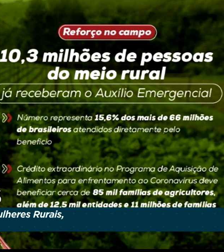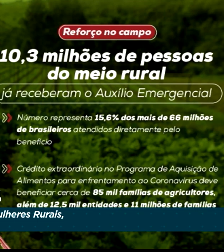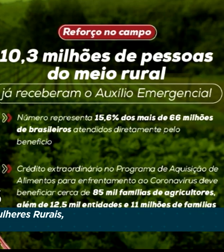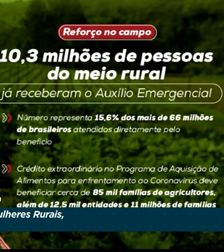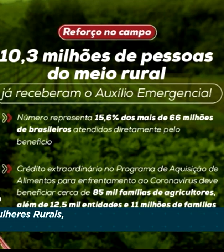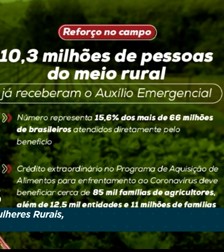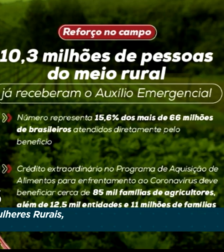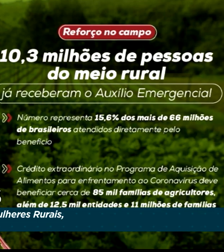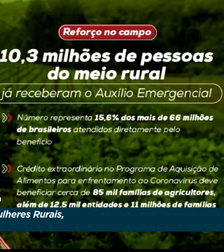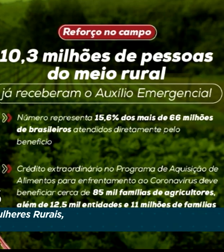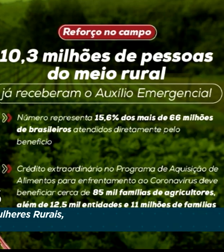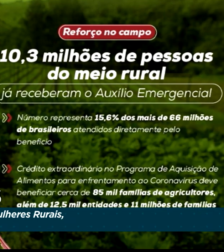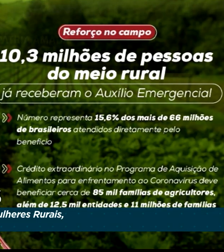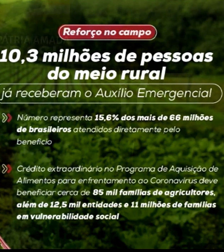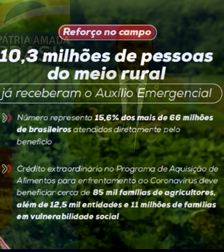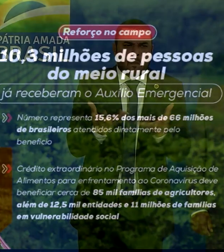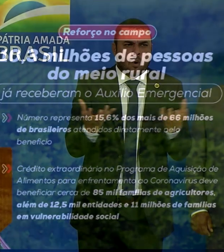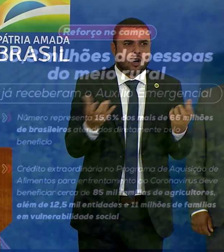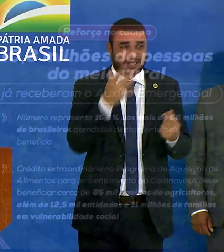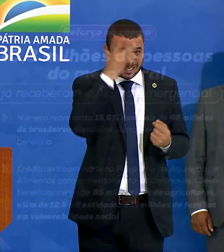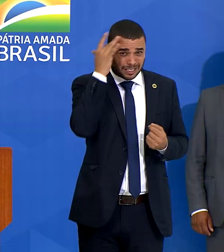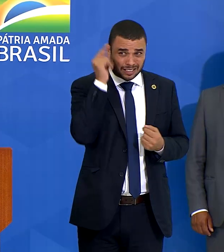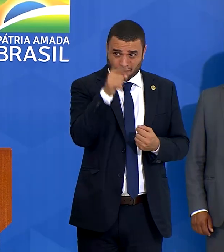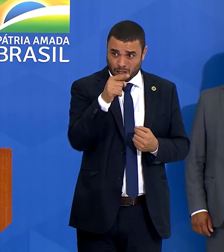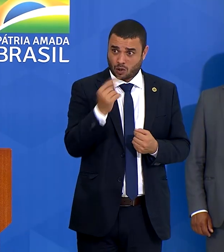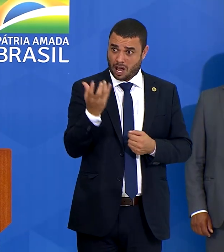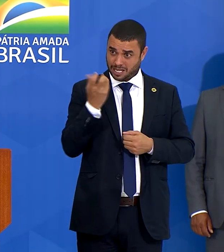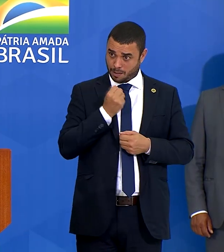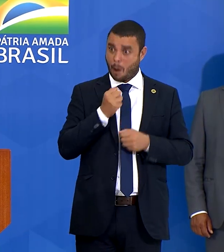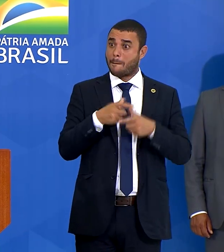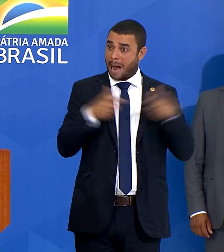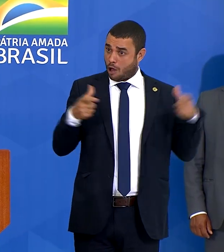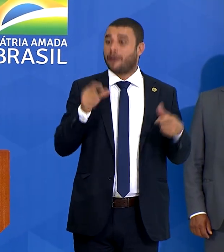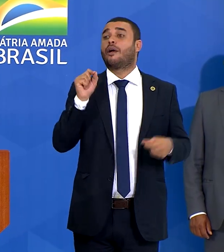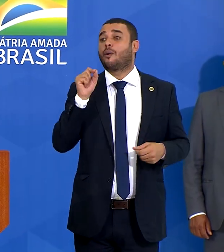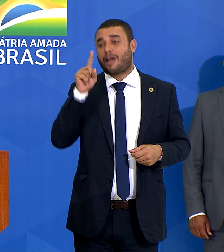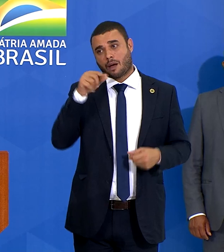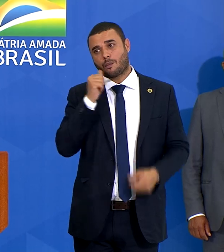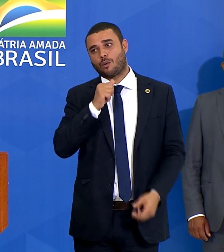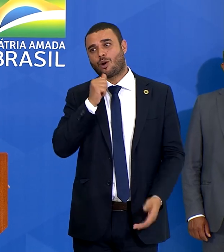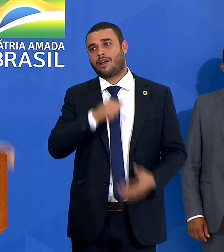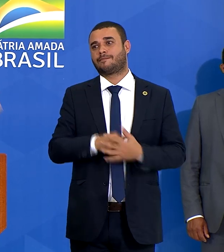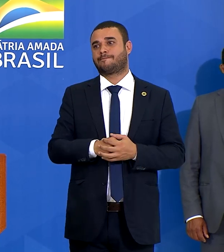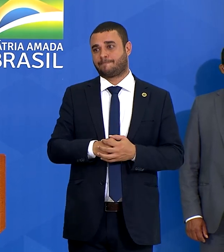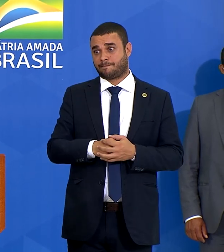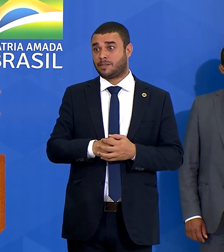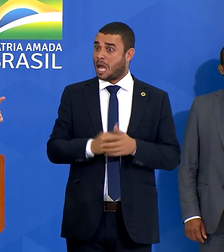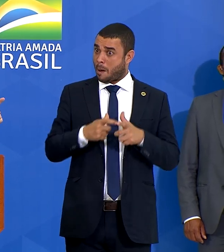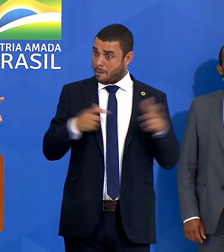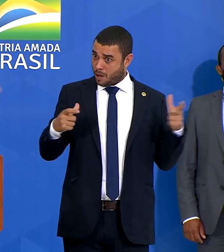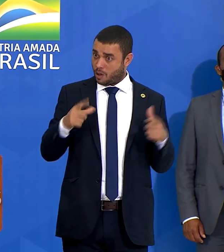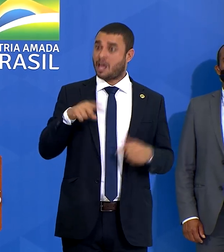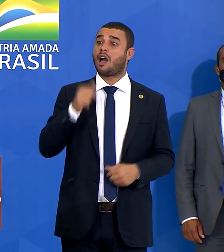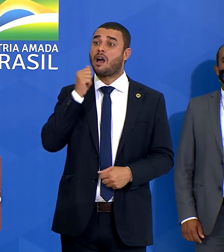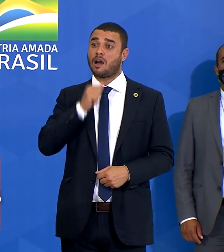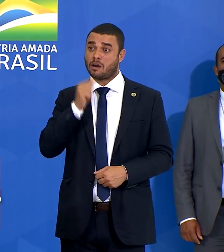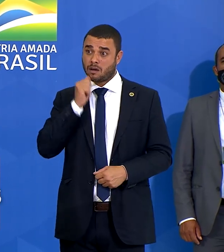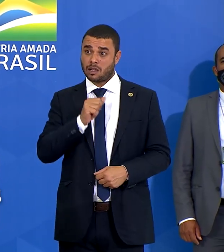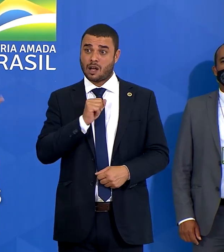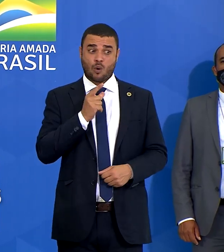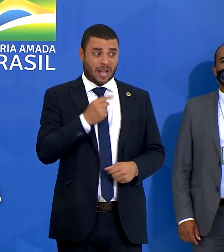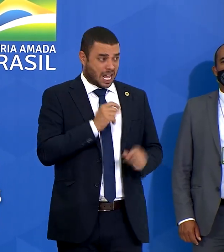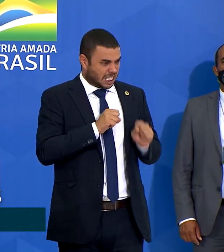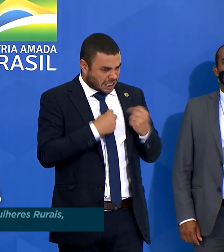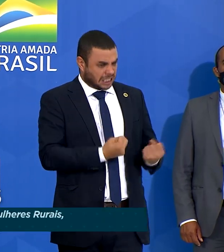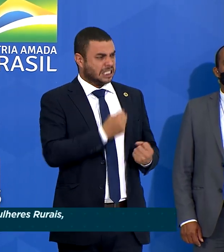uma grande parte dessas pessoas eram mulheres. E muitas delas eram mulheres. Arrimo de